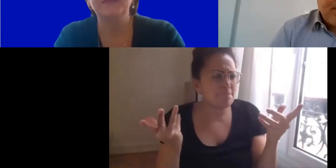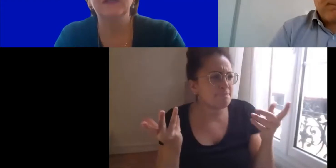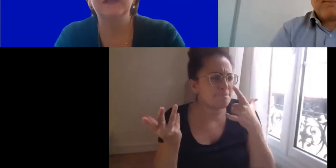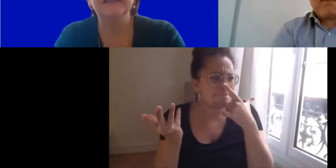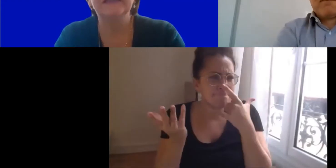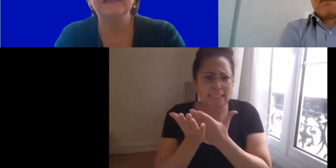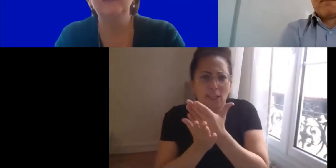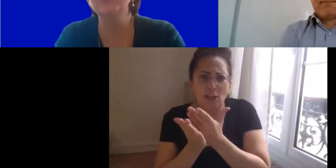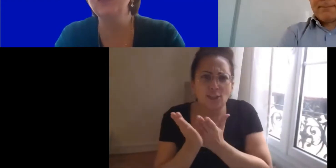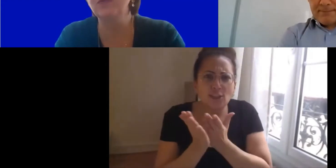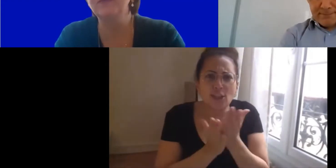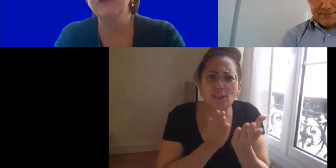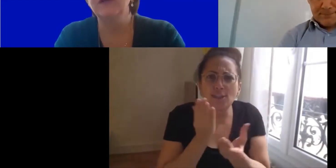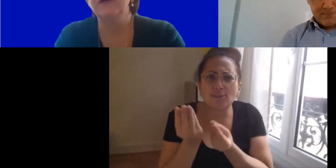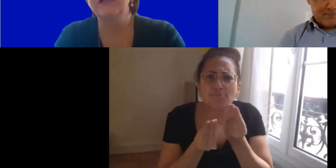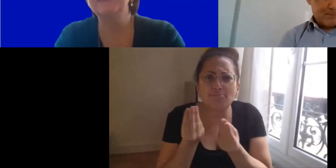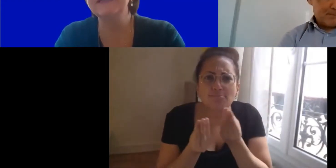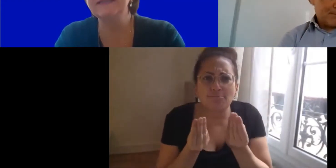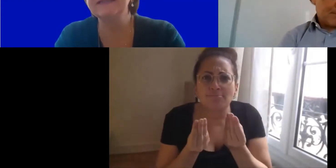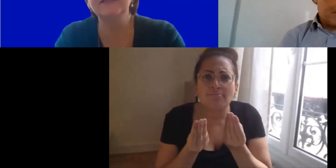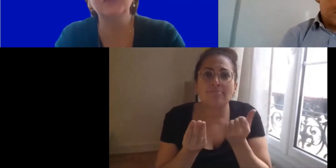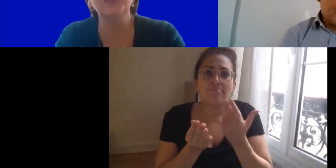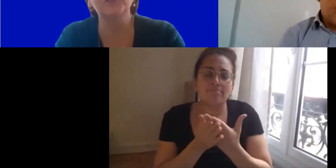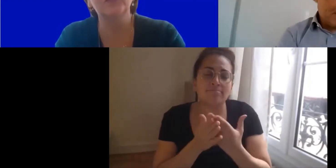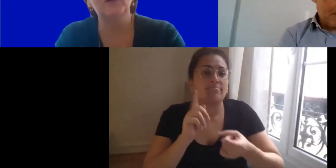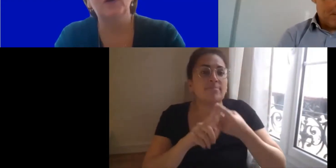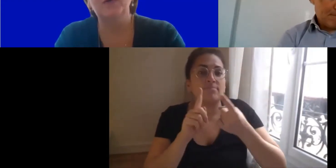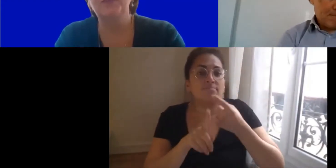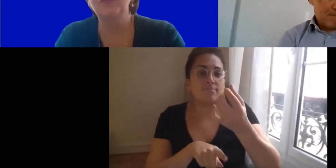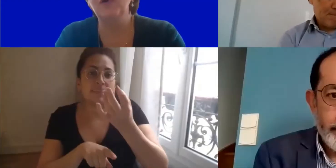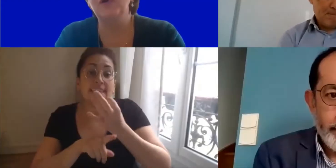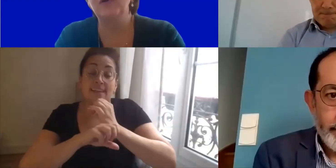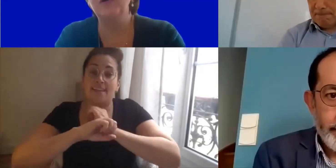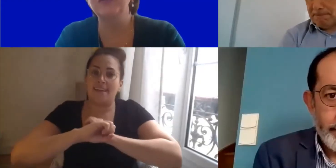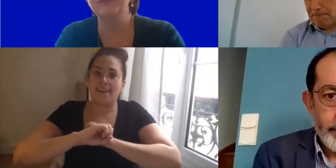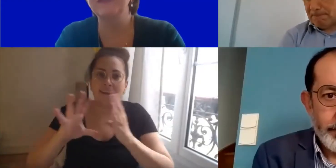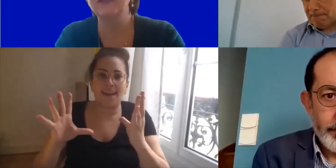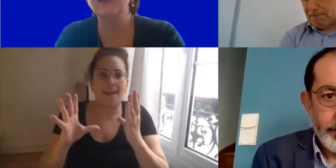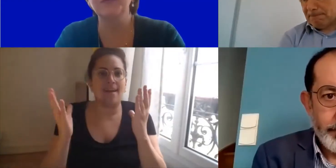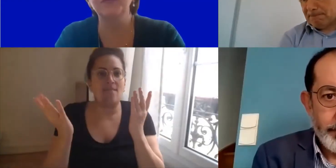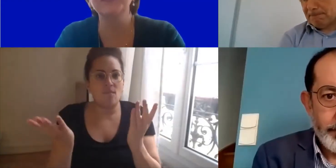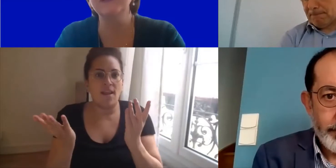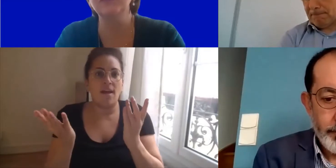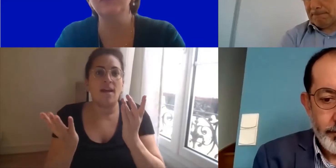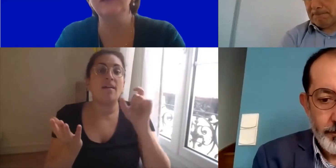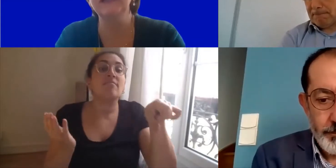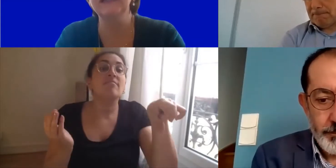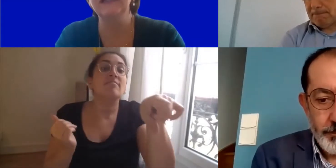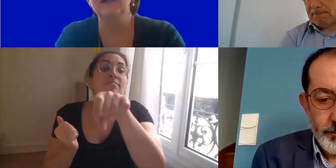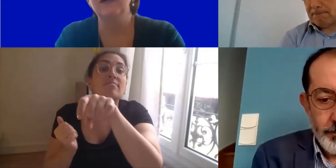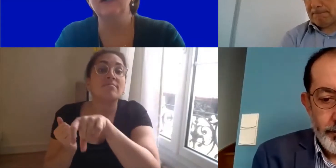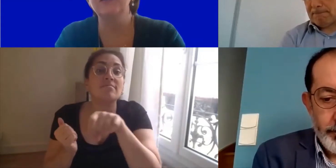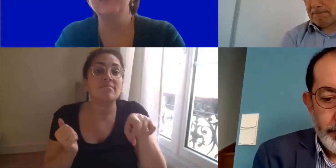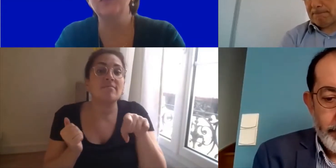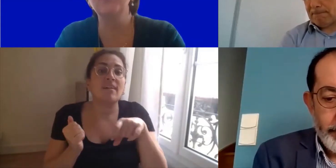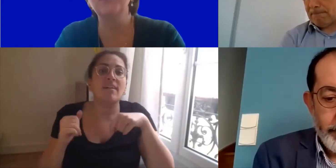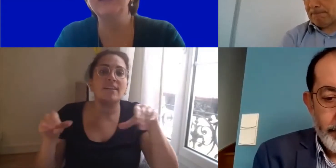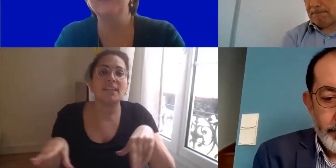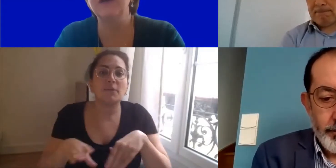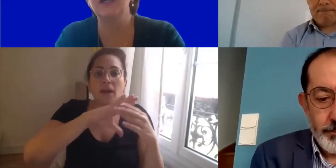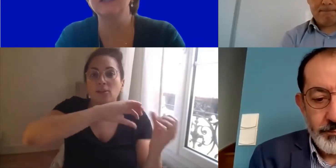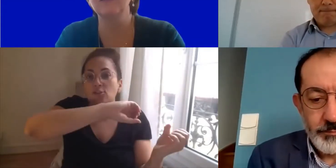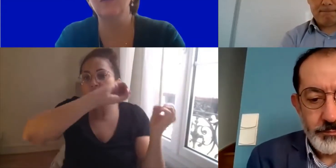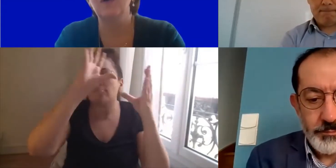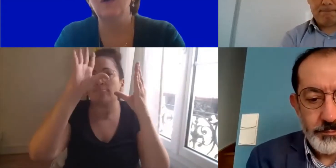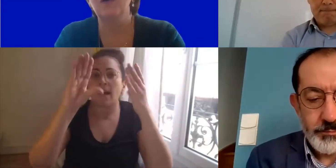notions et de préciser ces notions pour l'ensemble des acteurs et puis aussi de donner ce que vous